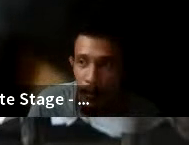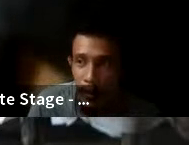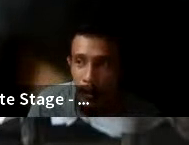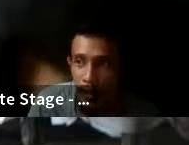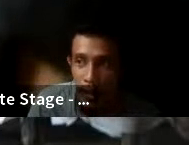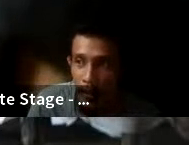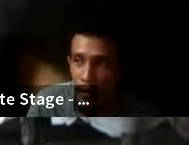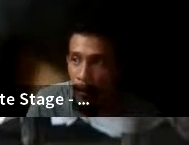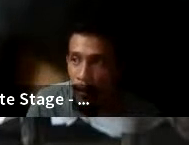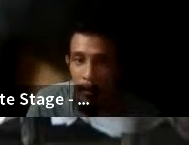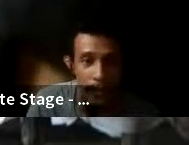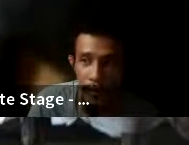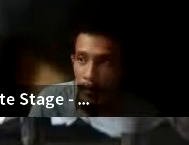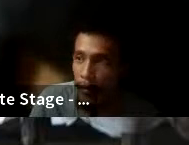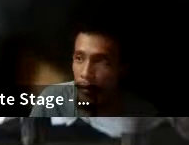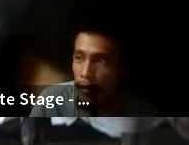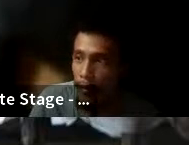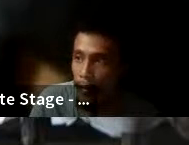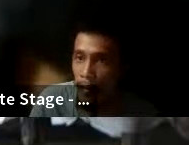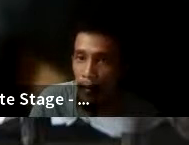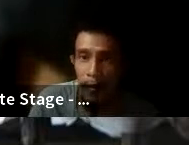apakah sudah terlihat screennya